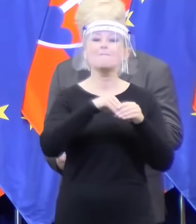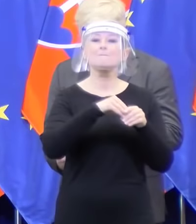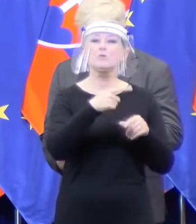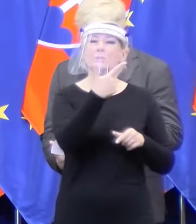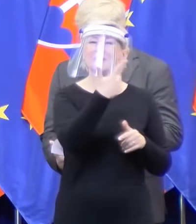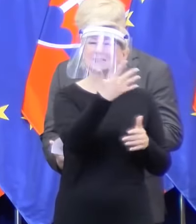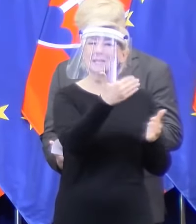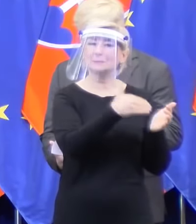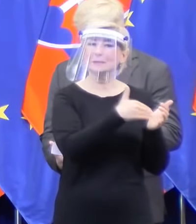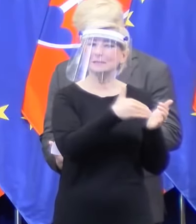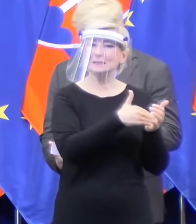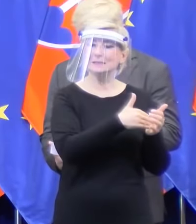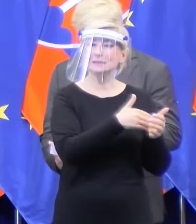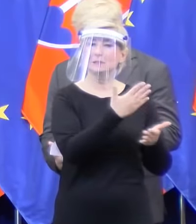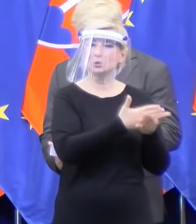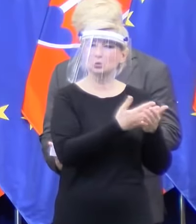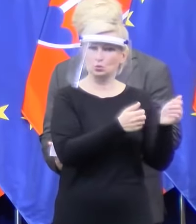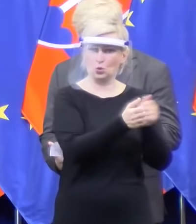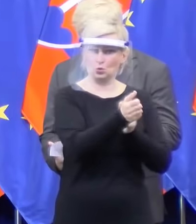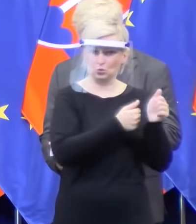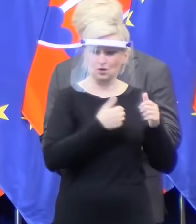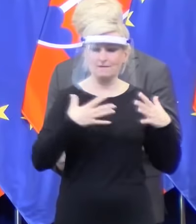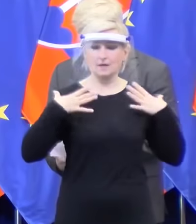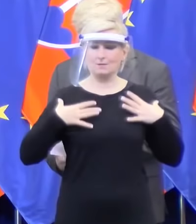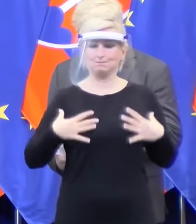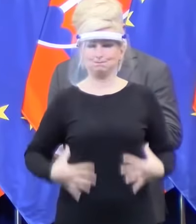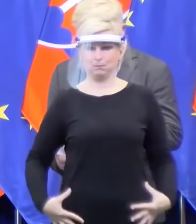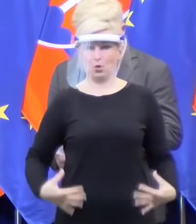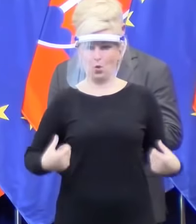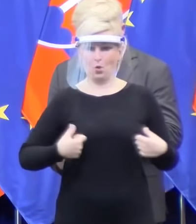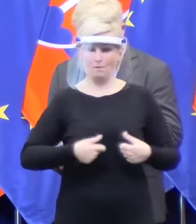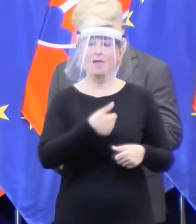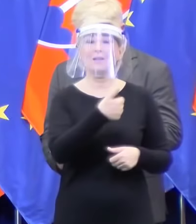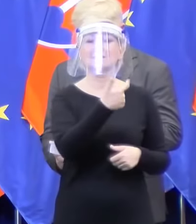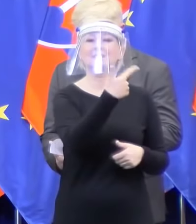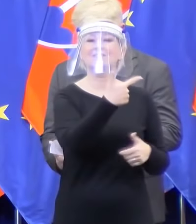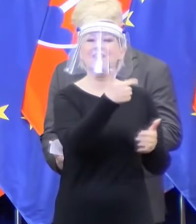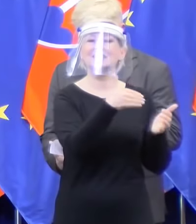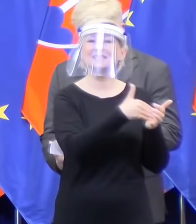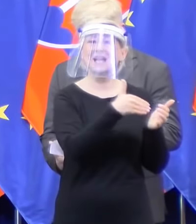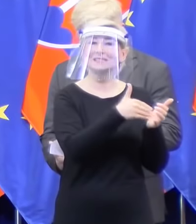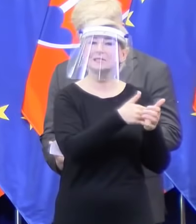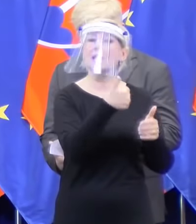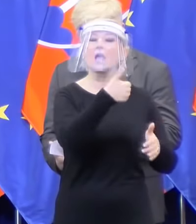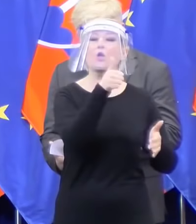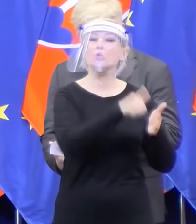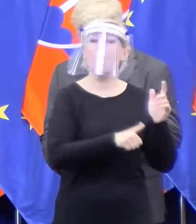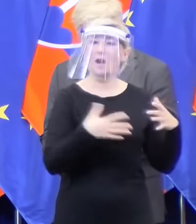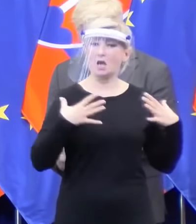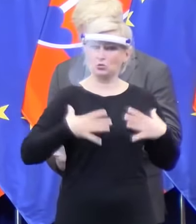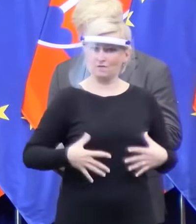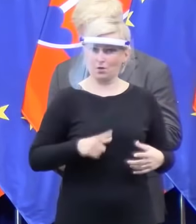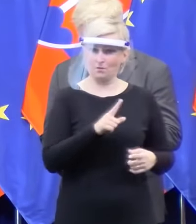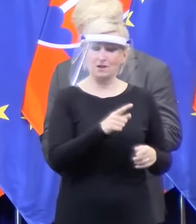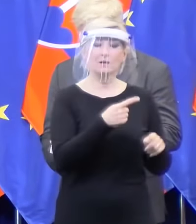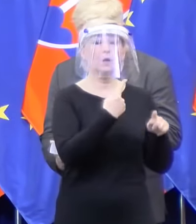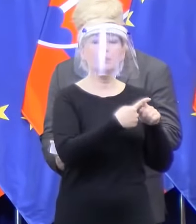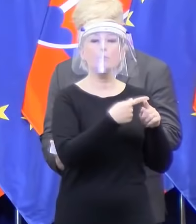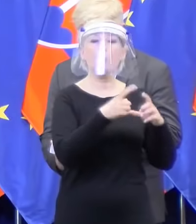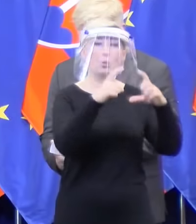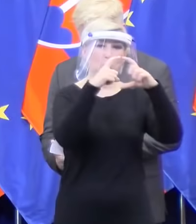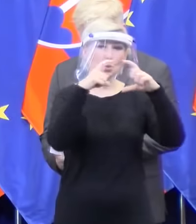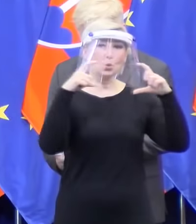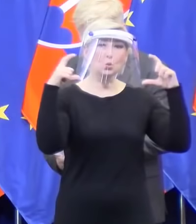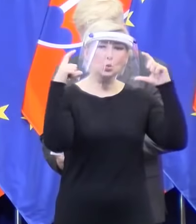jednorázové obleky 20 tisíc kúsov, chirurgické tie jednorázové rúška 500